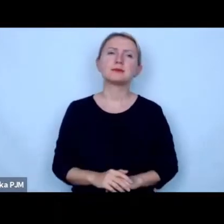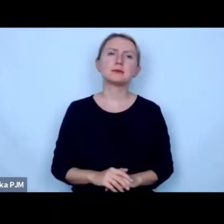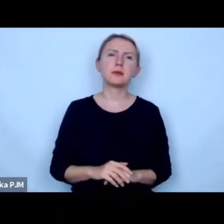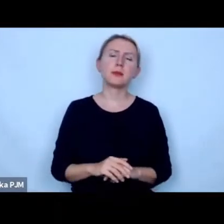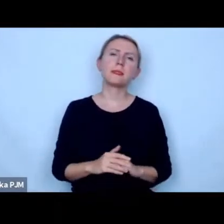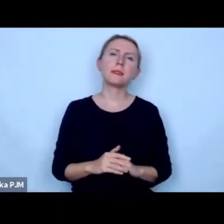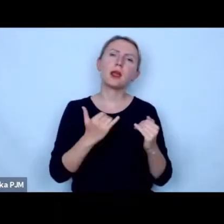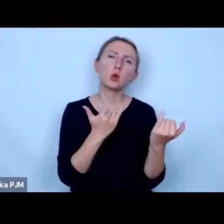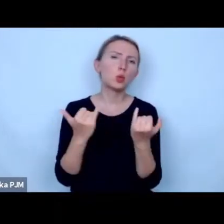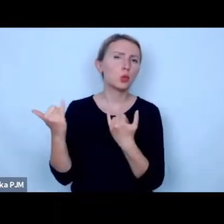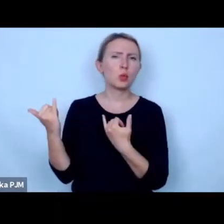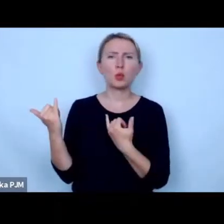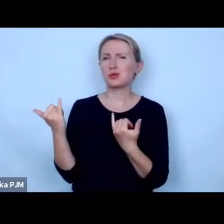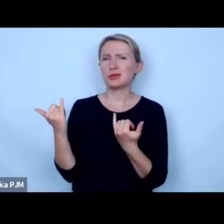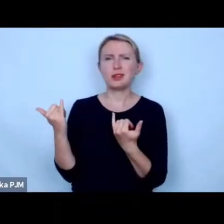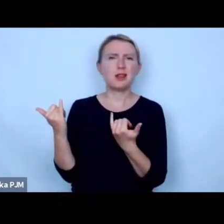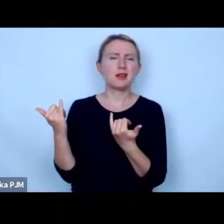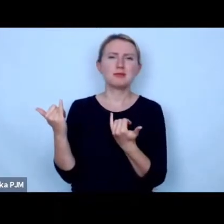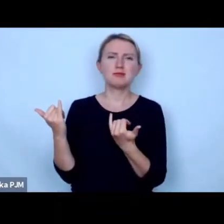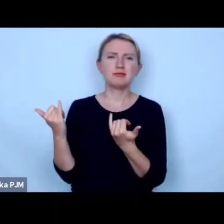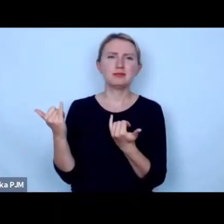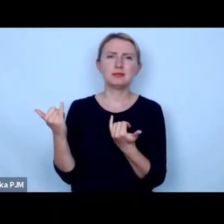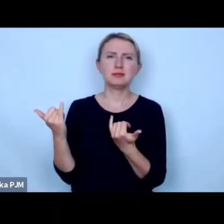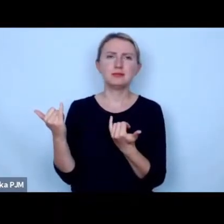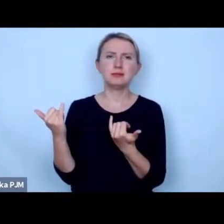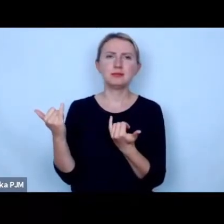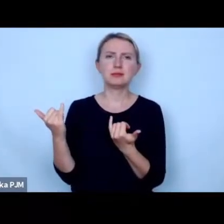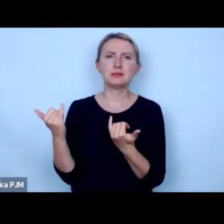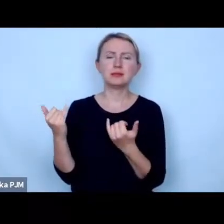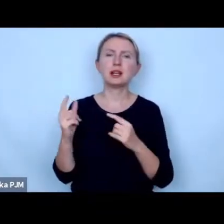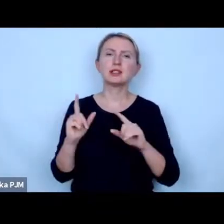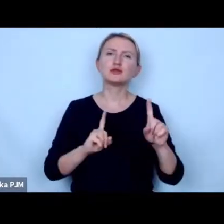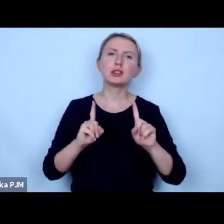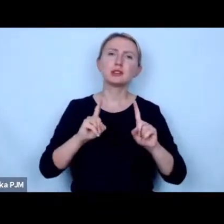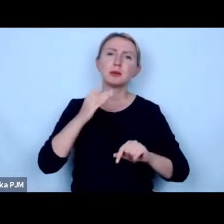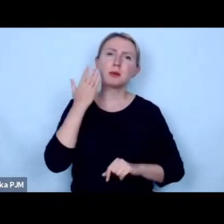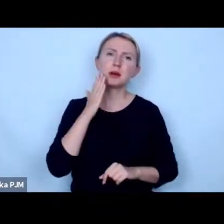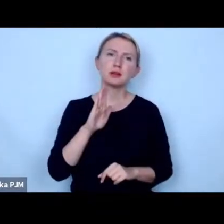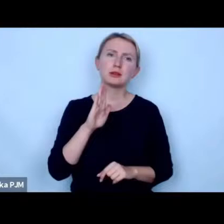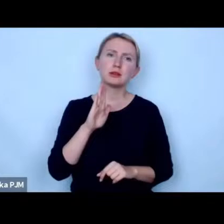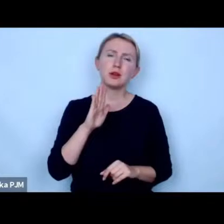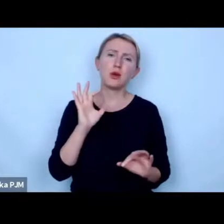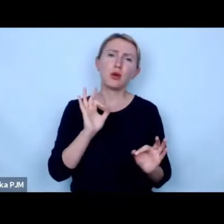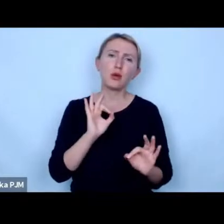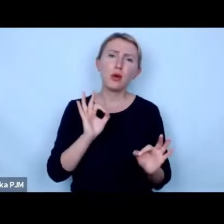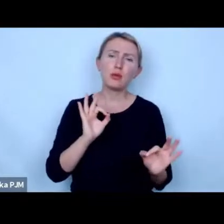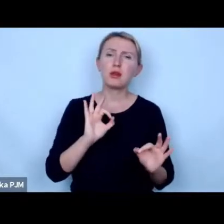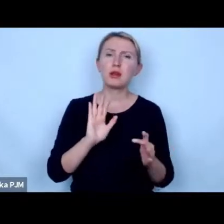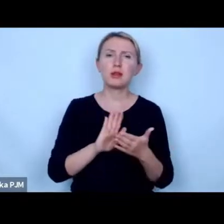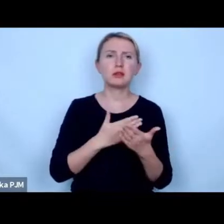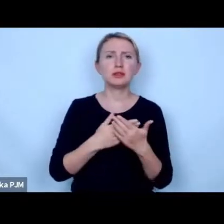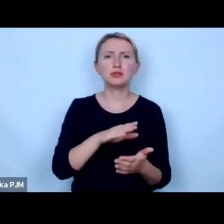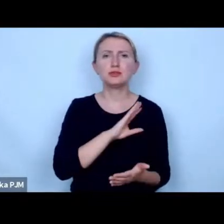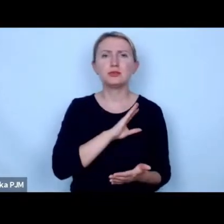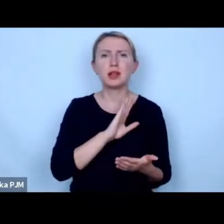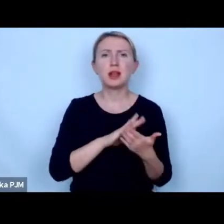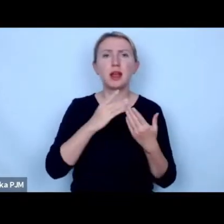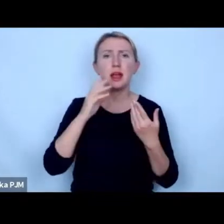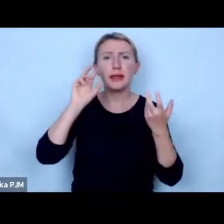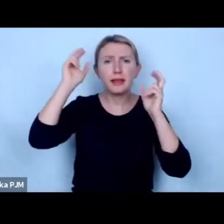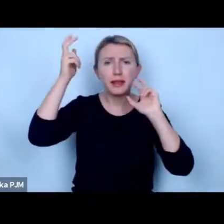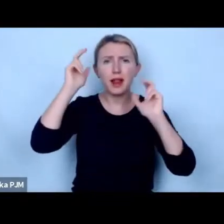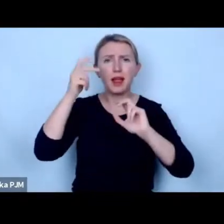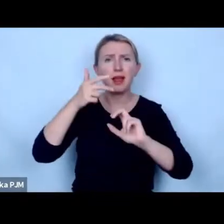różnej no czasami bardzo bardzo straszny jak nie wiem śmierć na przykład jelenia